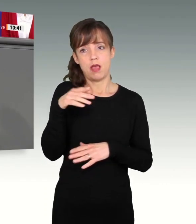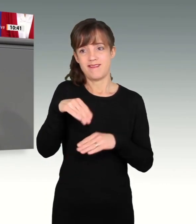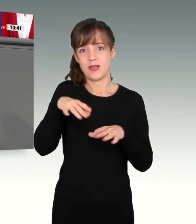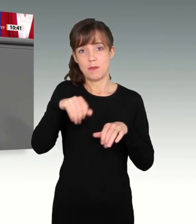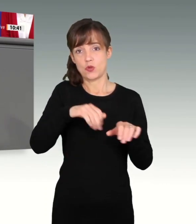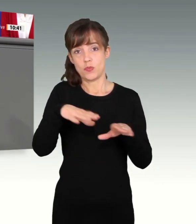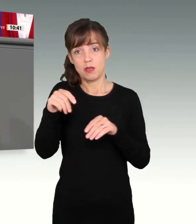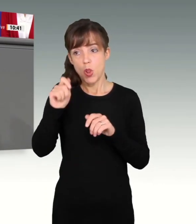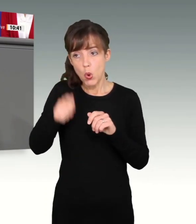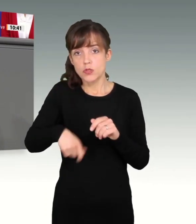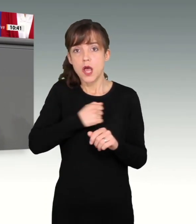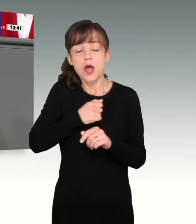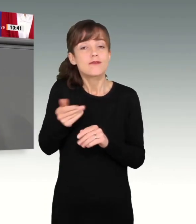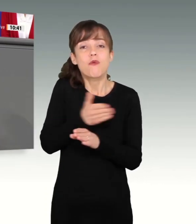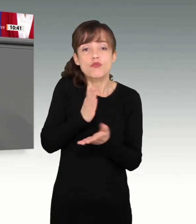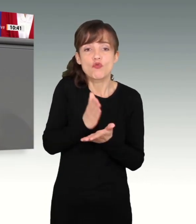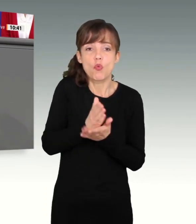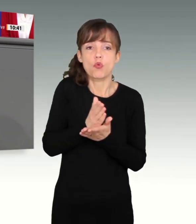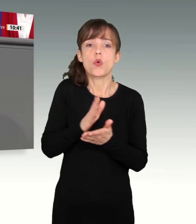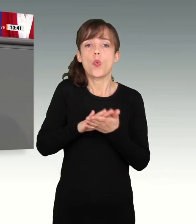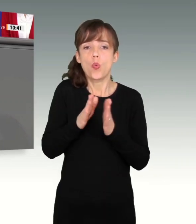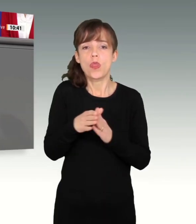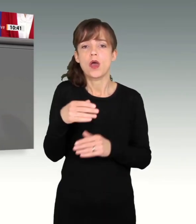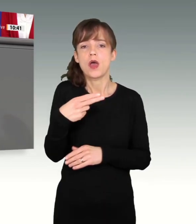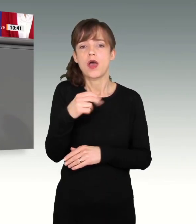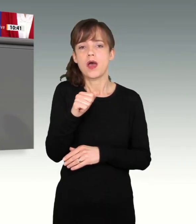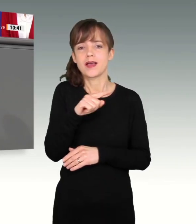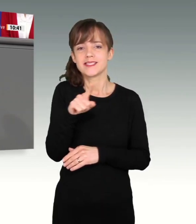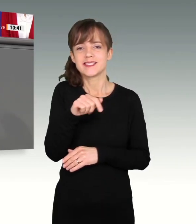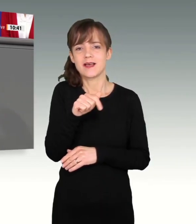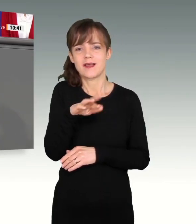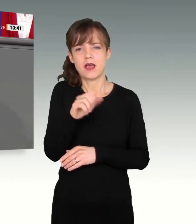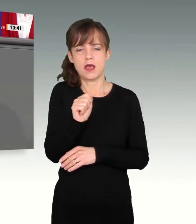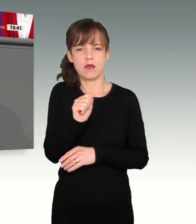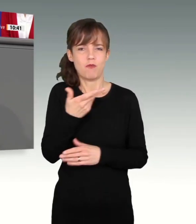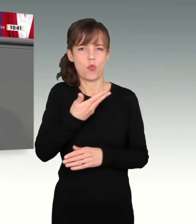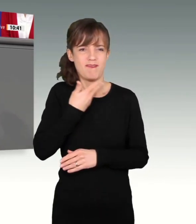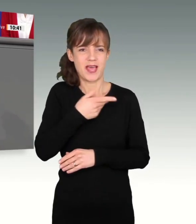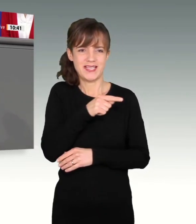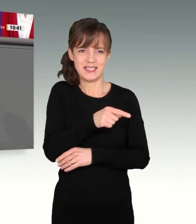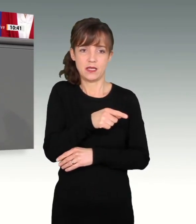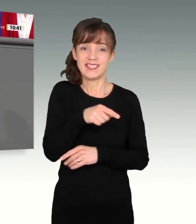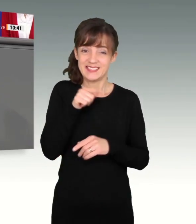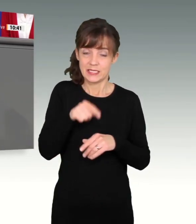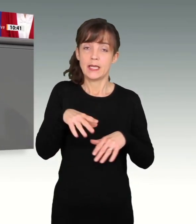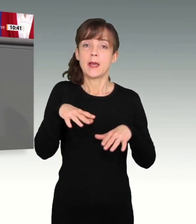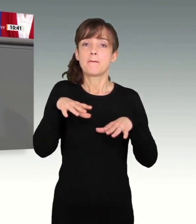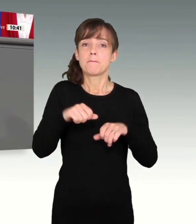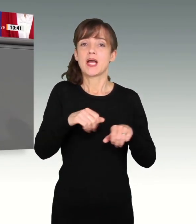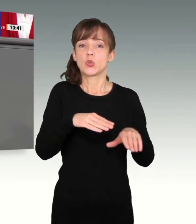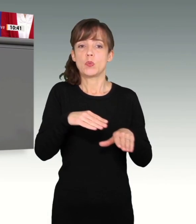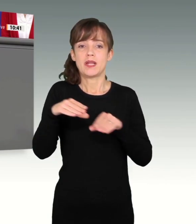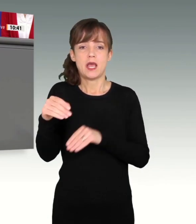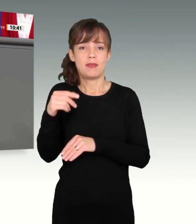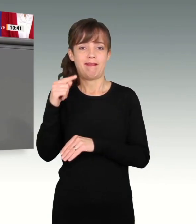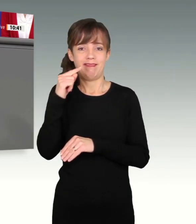Das fordert genauso der Blick auf die Hasarra in Afghanistan zum Beispiel, die seit der Machtübernahme der Taliban in